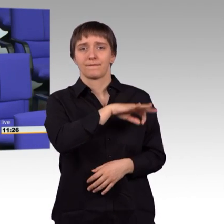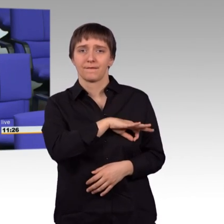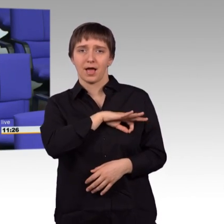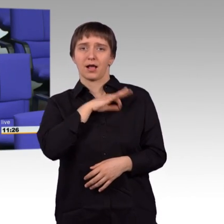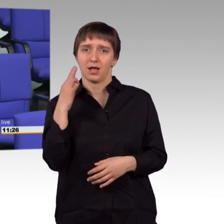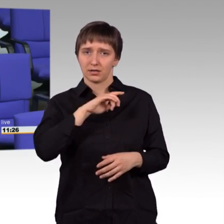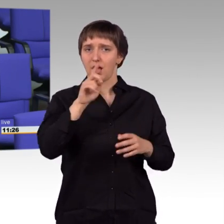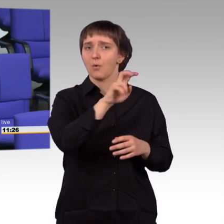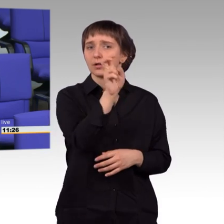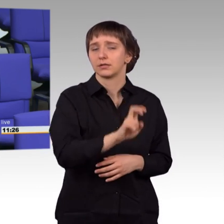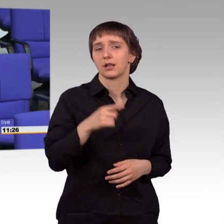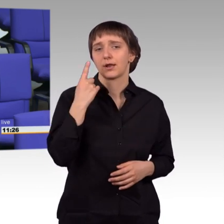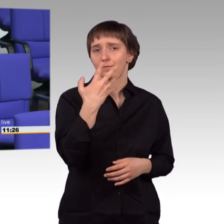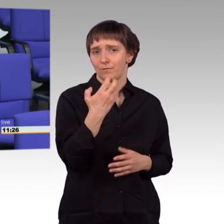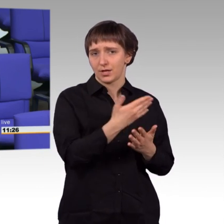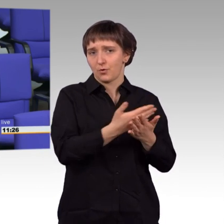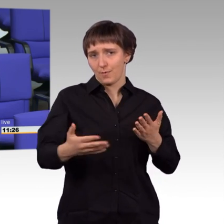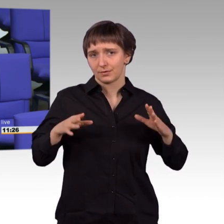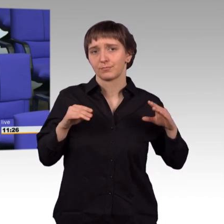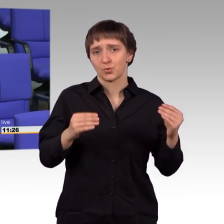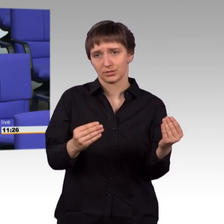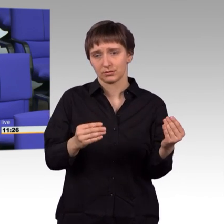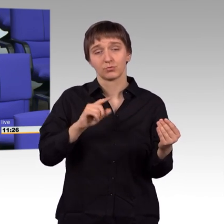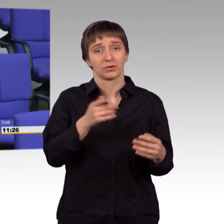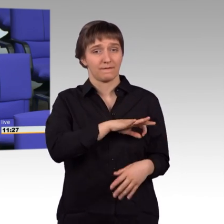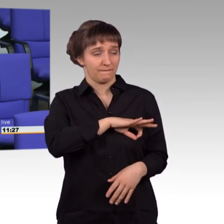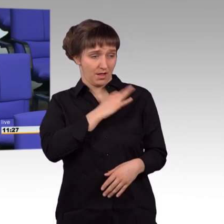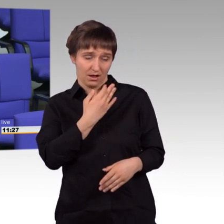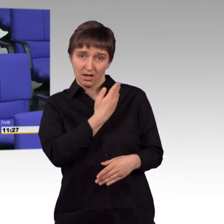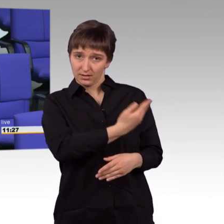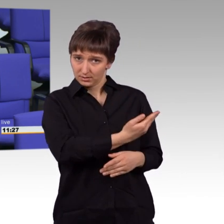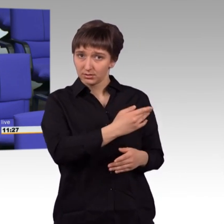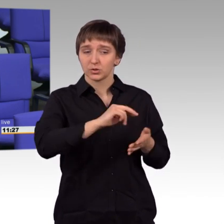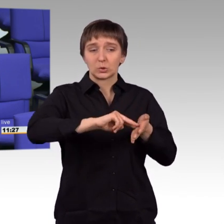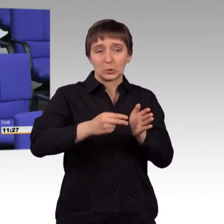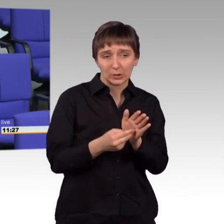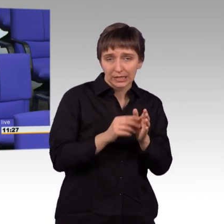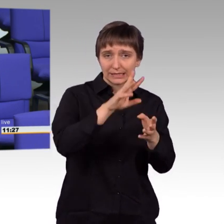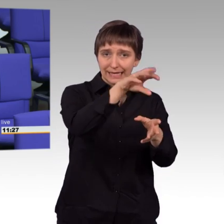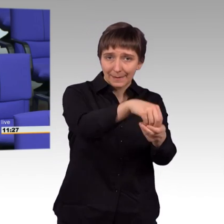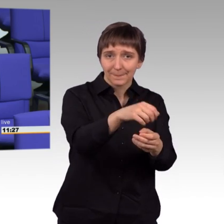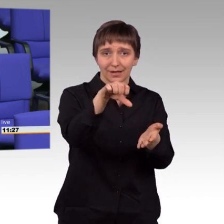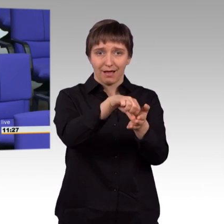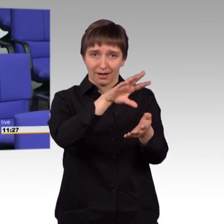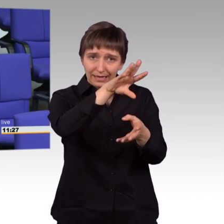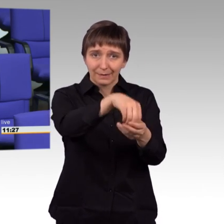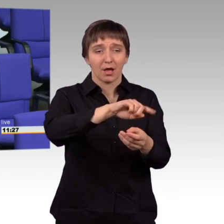argumentiert. Sehen Sie denn den Einsatz Frankreichs in Syrien und Iran unter Berufung auf Artikel 51 auch als